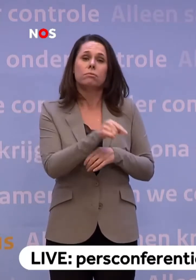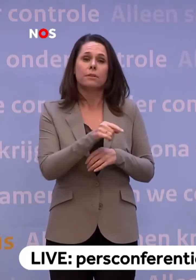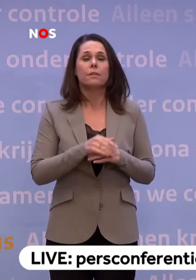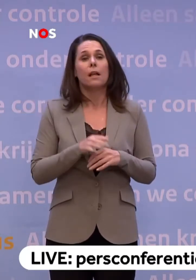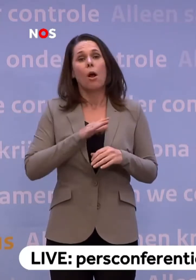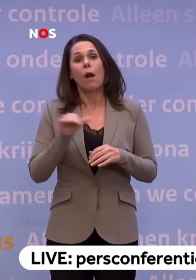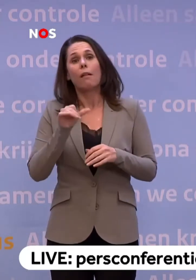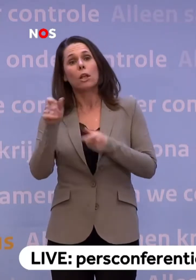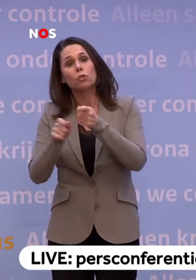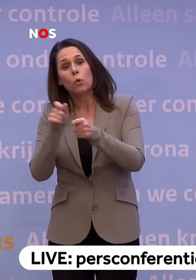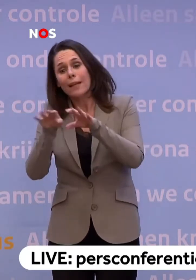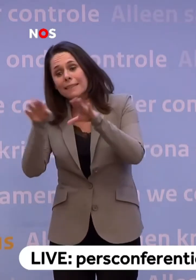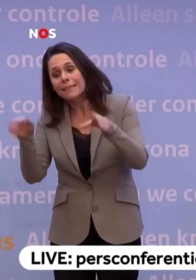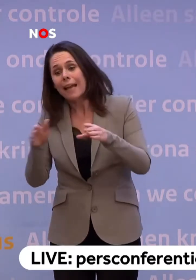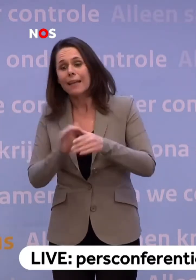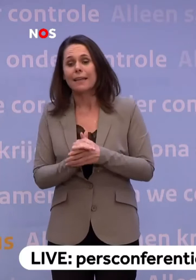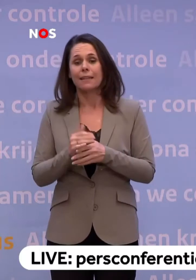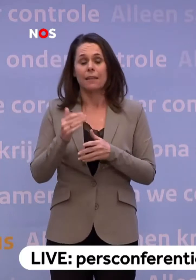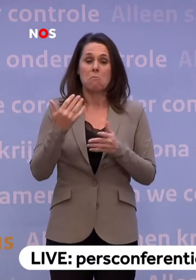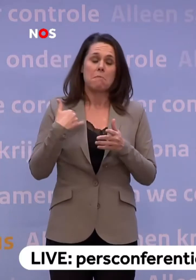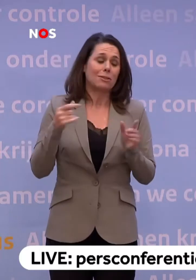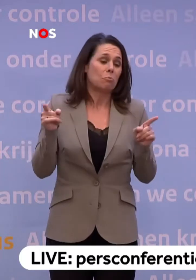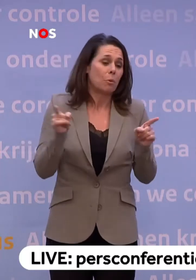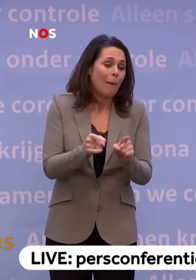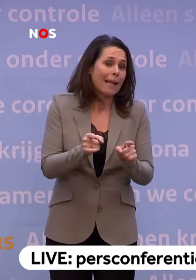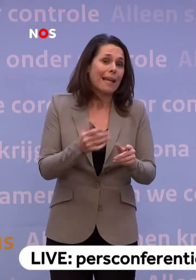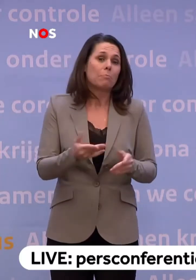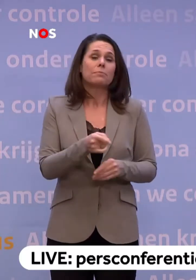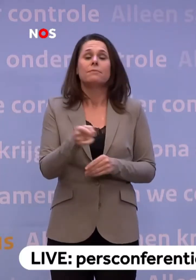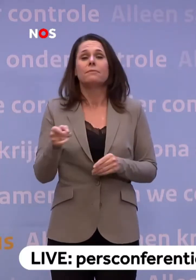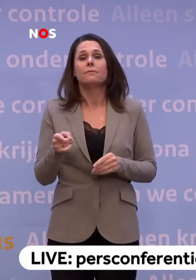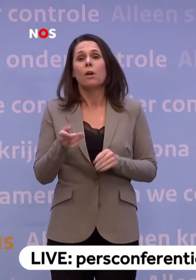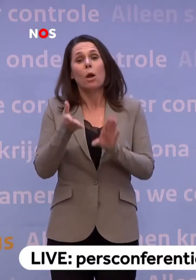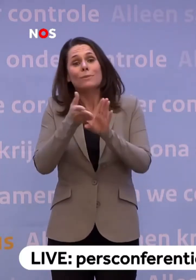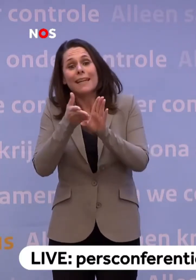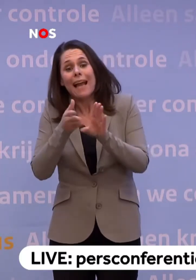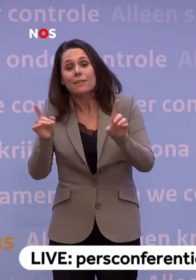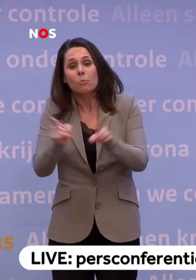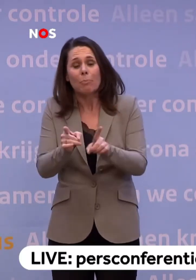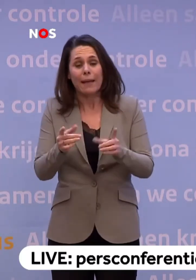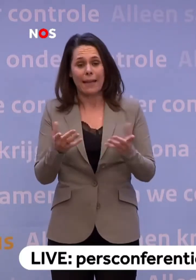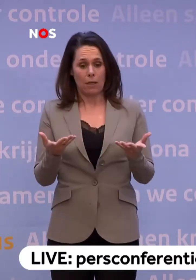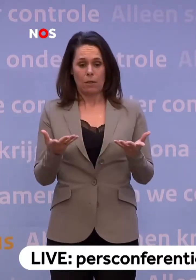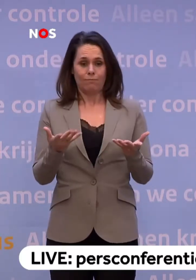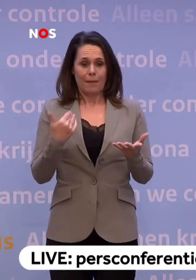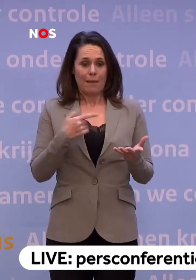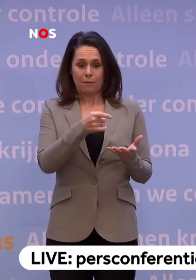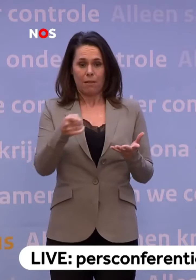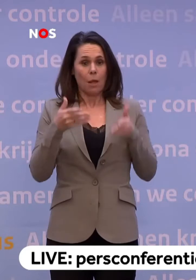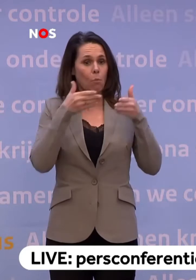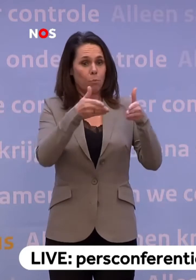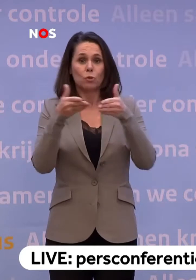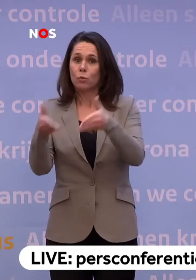zorginstellingen, mensen met een beperking, mensen met een psychiatrische beperking, die krijgen nu even geen bezoek.